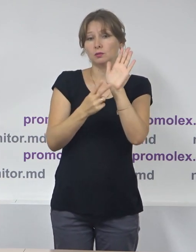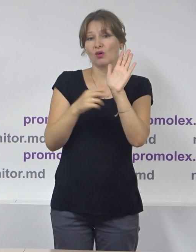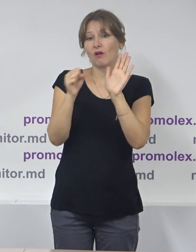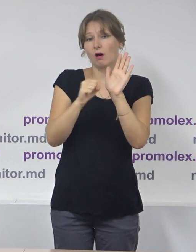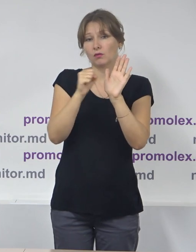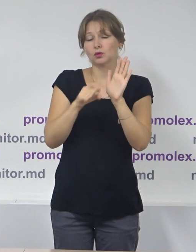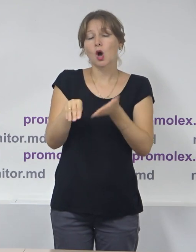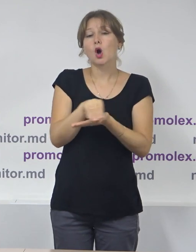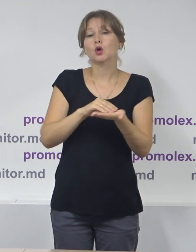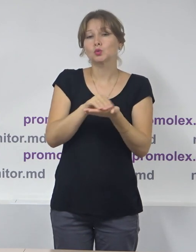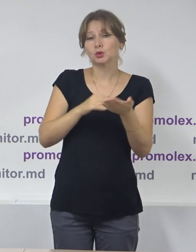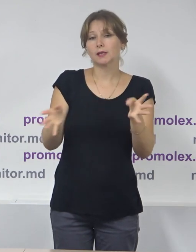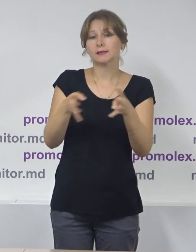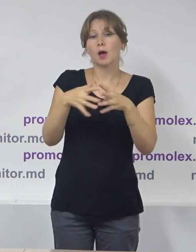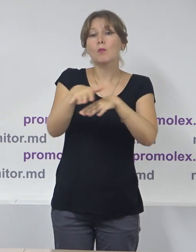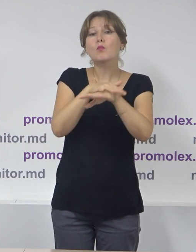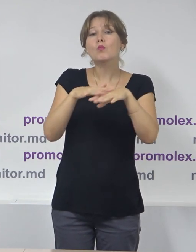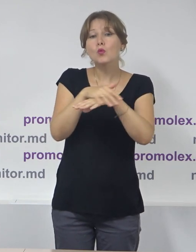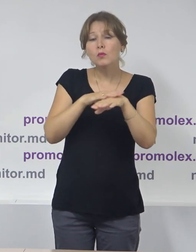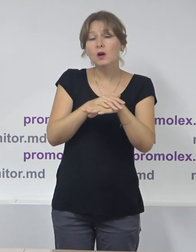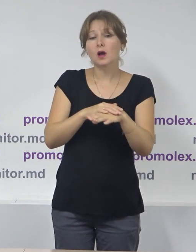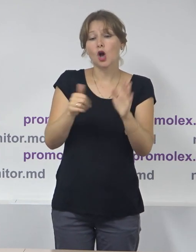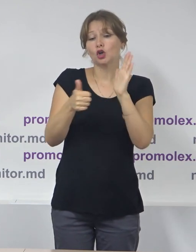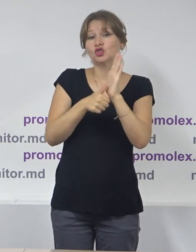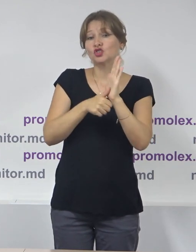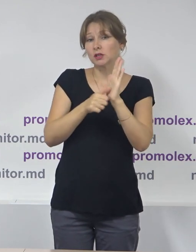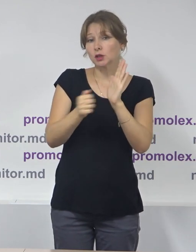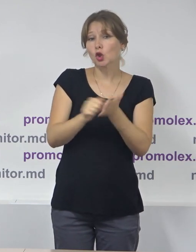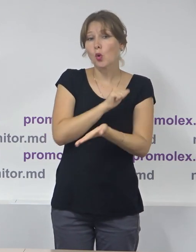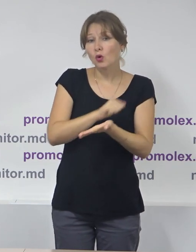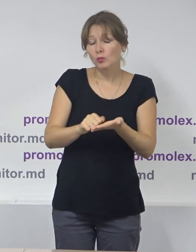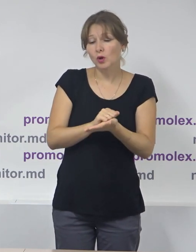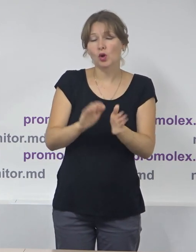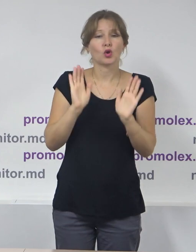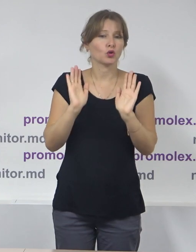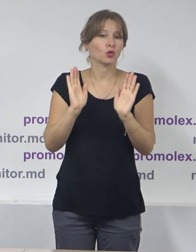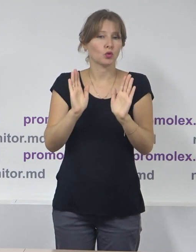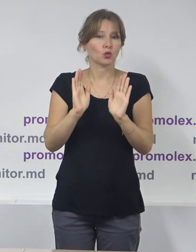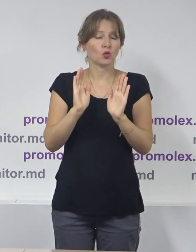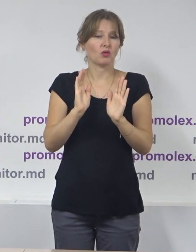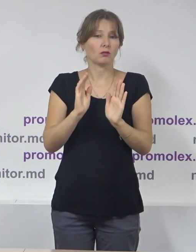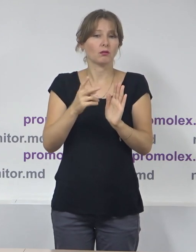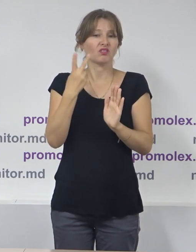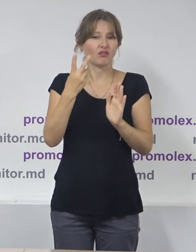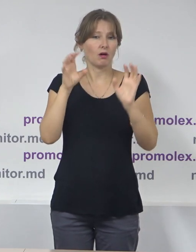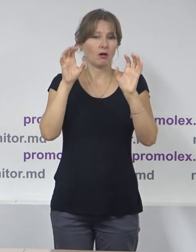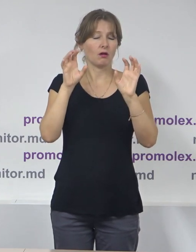pentru consultare publică 36 de acte normative, însă doar circa 20 de hotărâri a fost adoptate în acest sens.